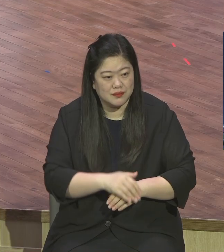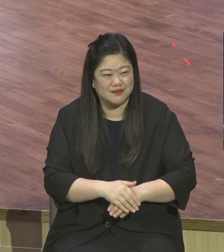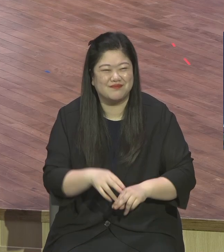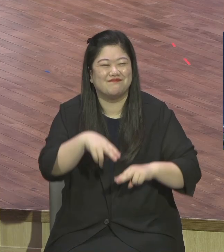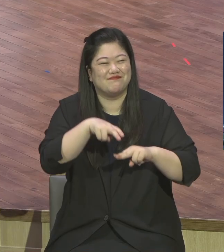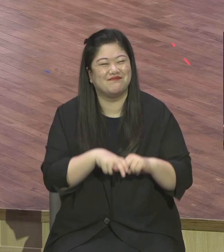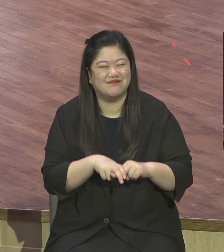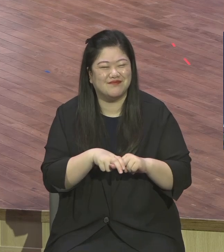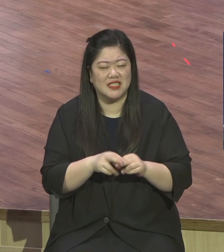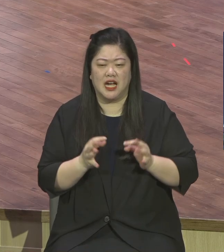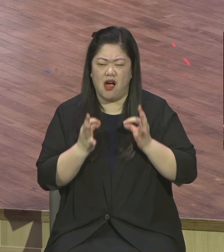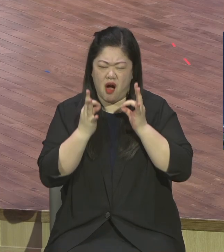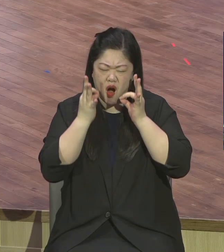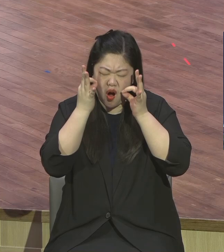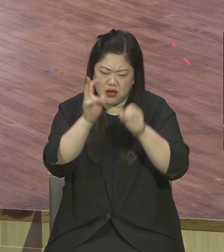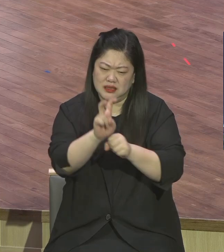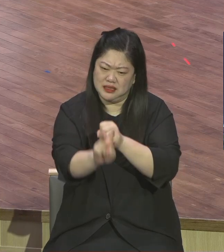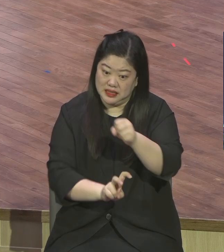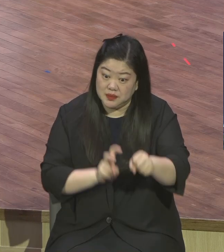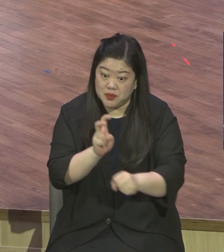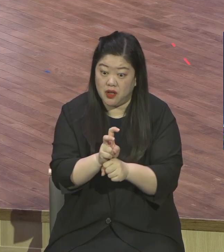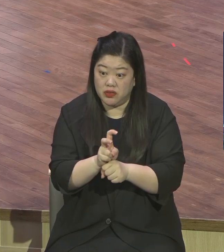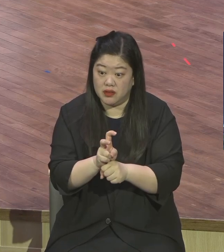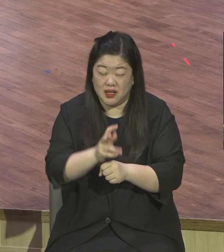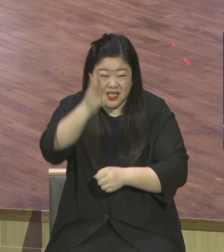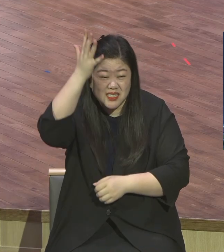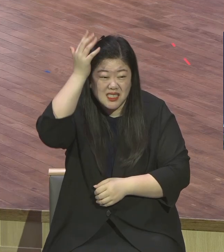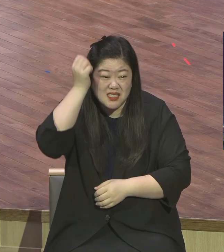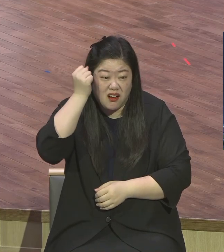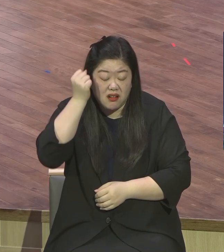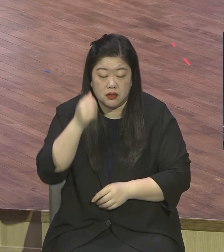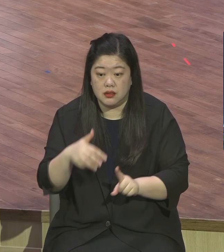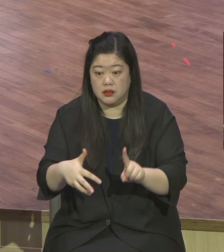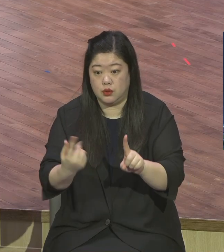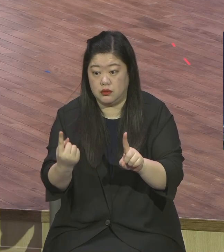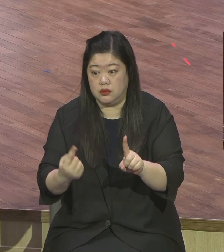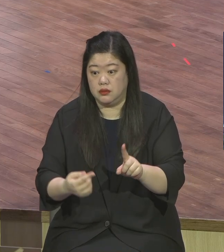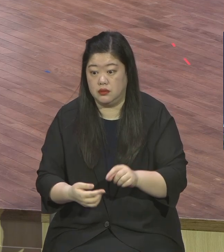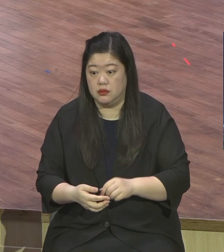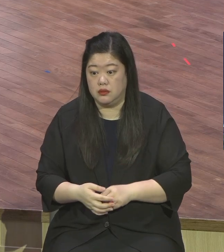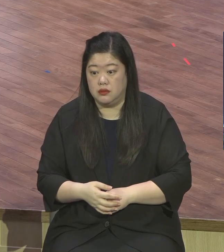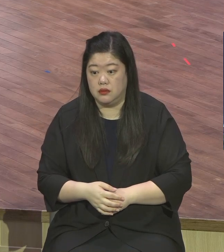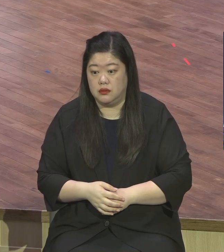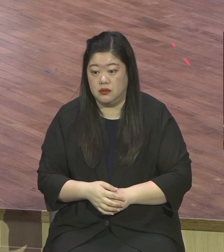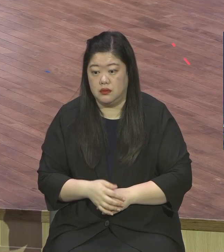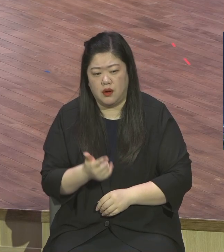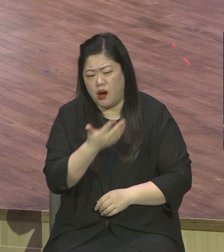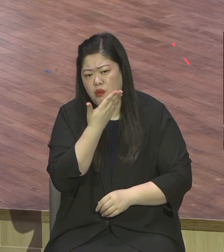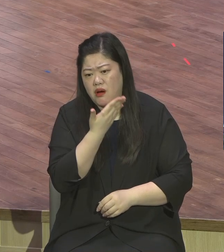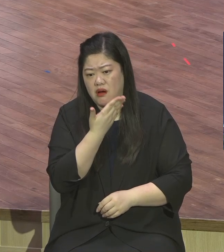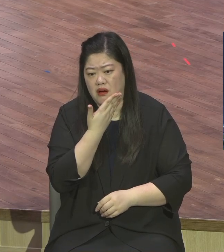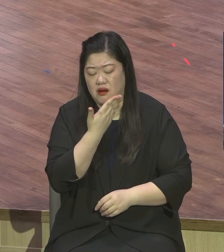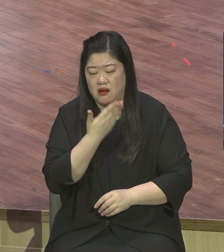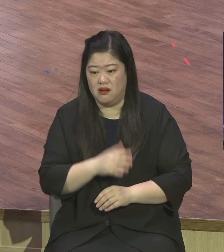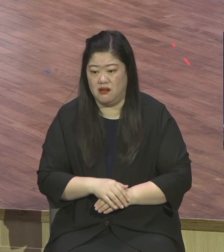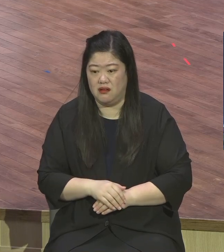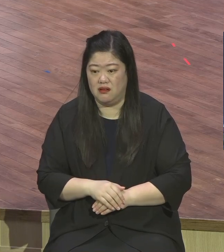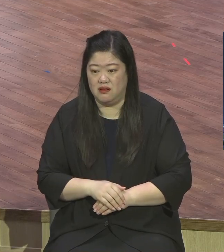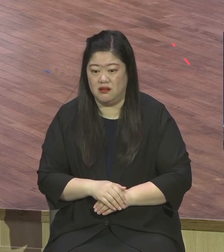예배를 통해서 충만한 은혜를 받고 나면요 세상 이길 힘이 생깁니다 세상의 유혹을 이길 수 있는 힘이